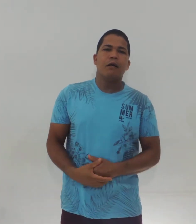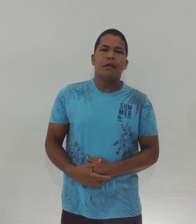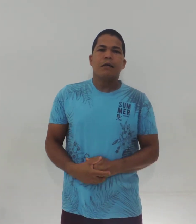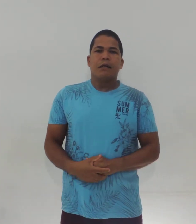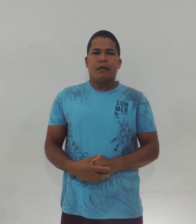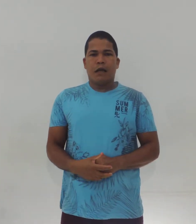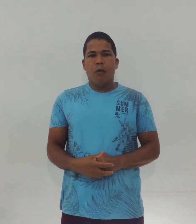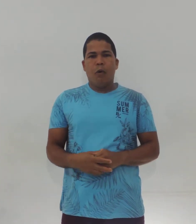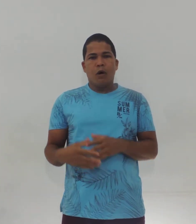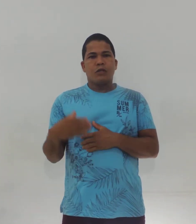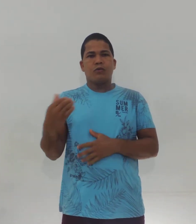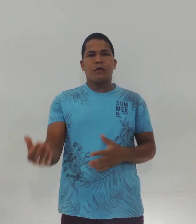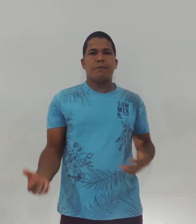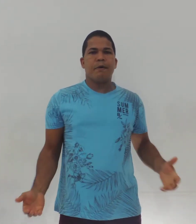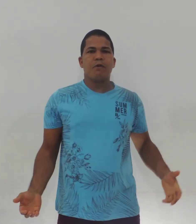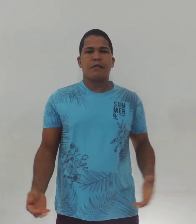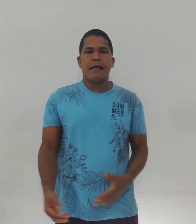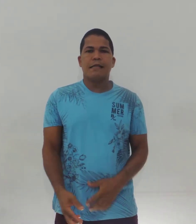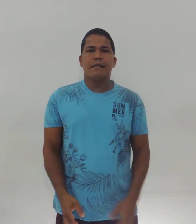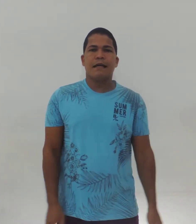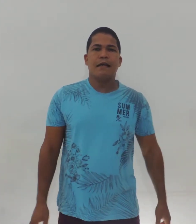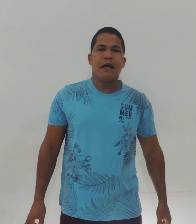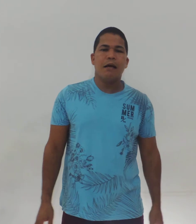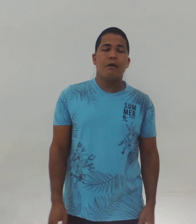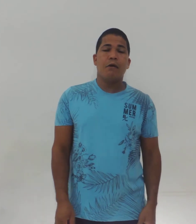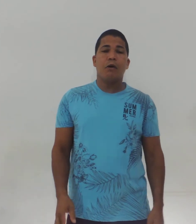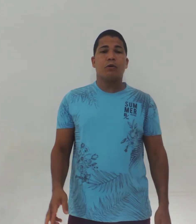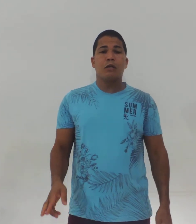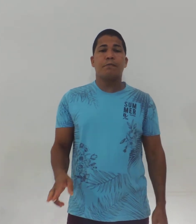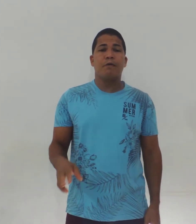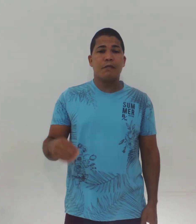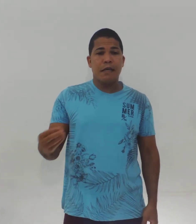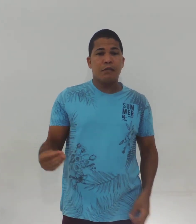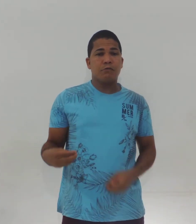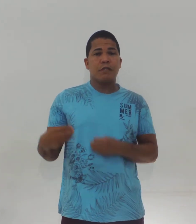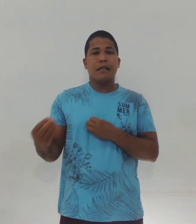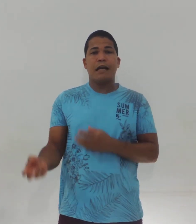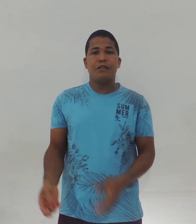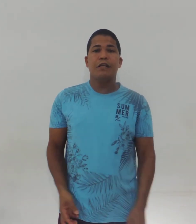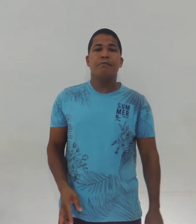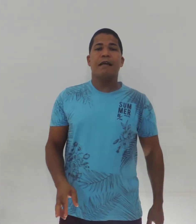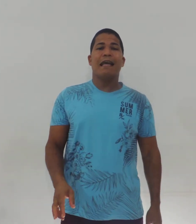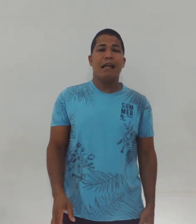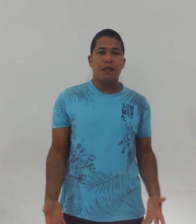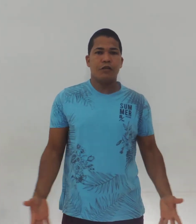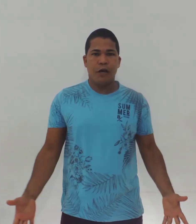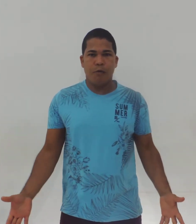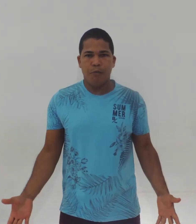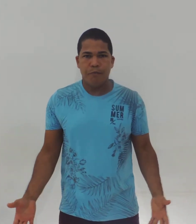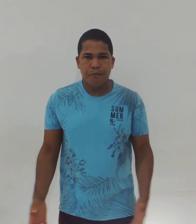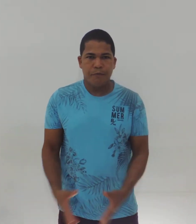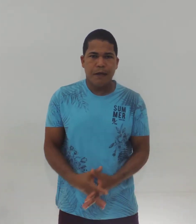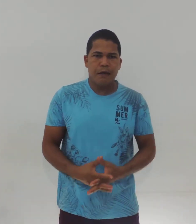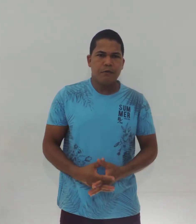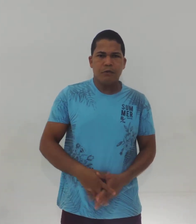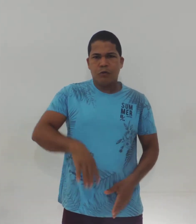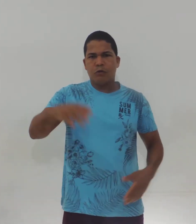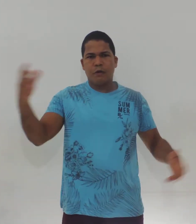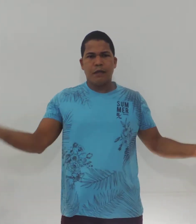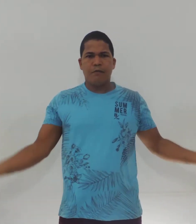Então hoje eu trouxe para vocês um sinal de religião Tudo que